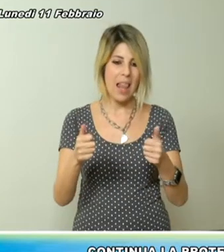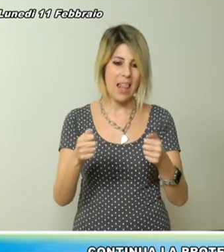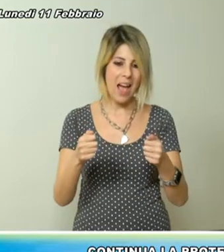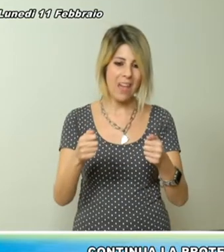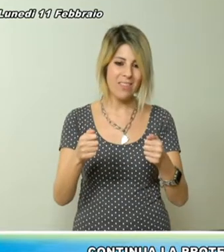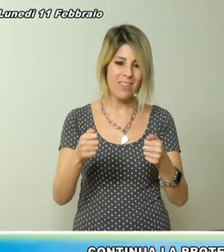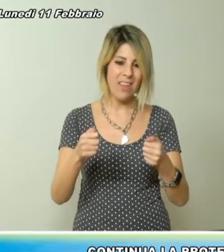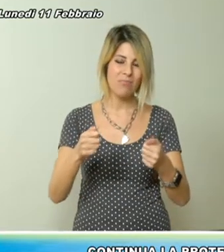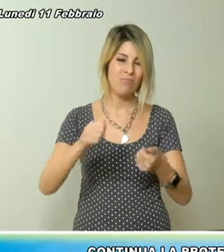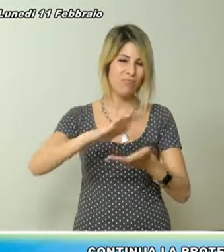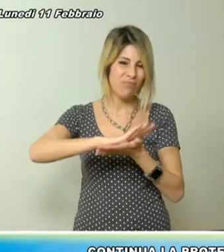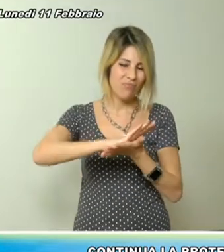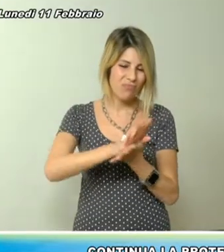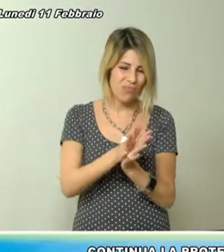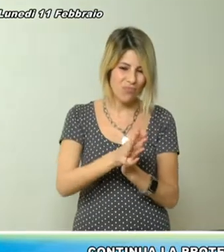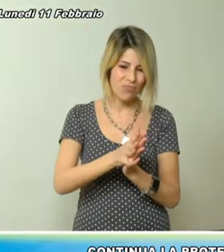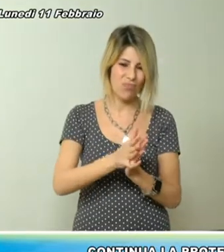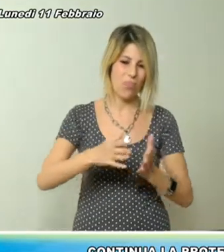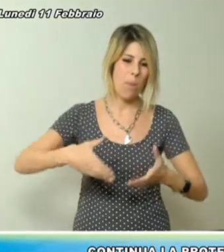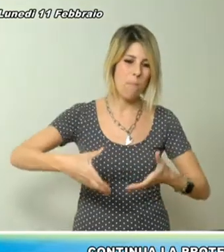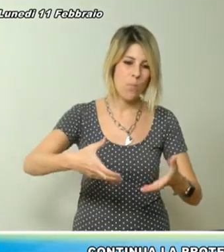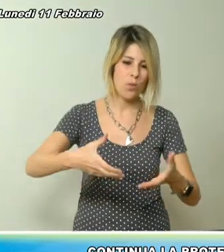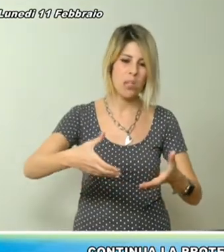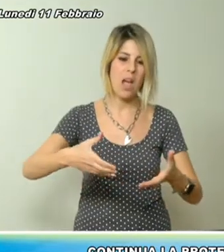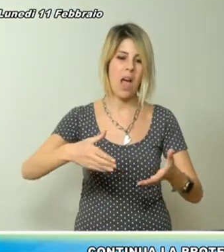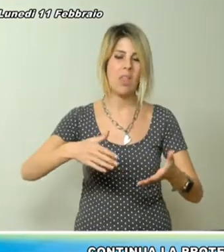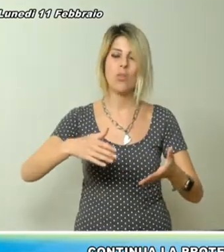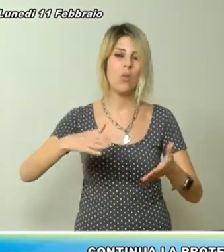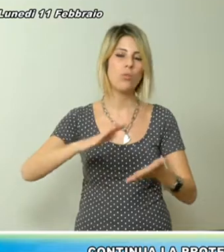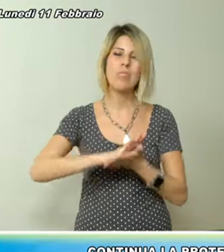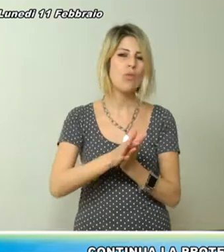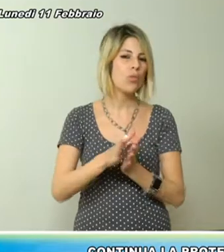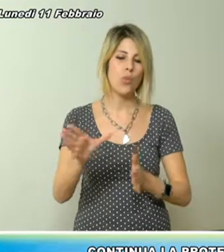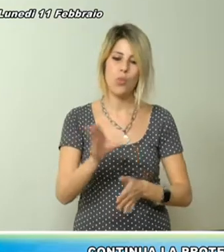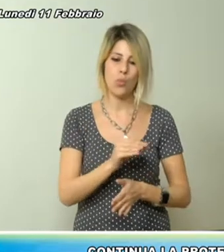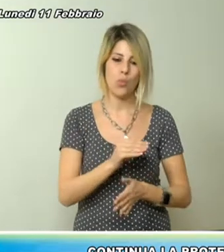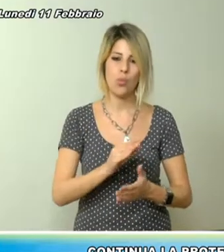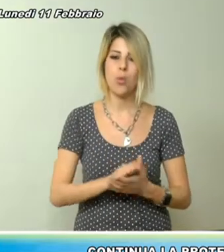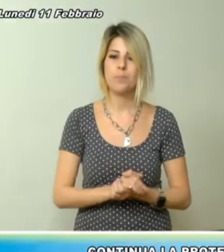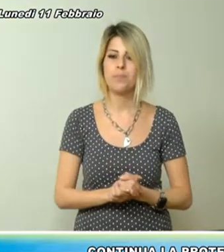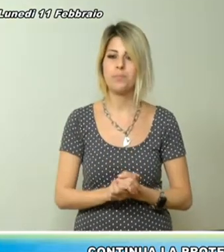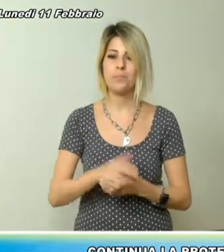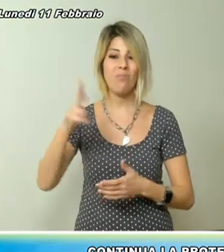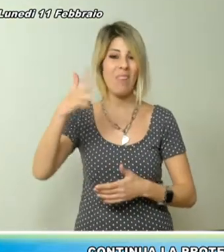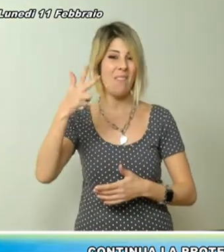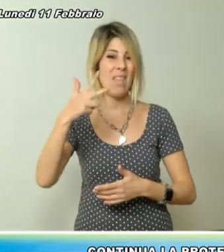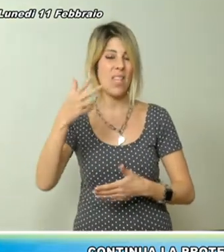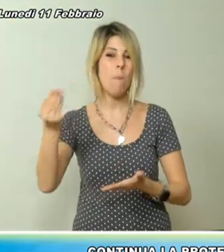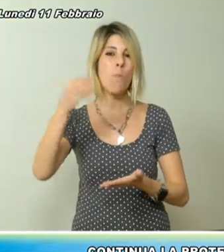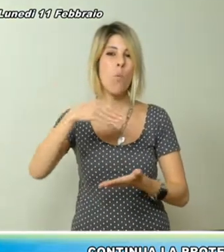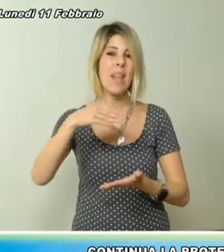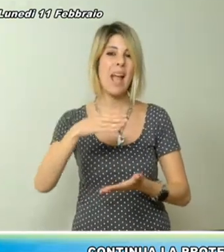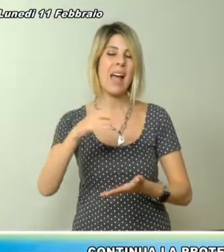Nei video pubblicati sui social, la sequenza di immagini è sempre la medesima. Uno o più